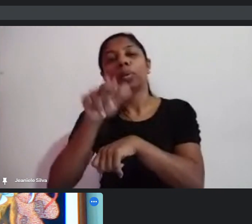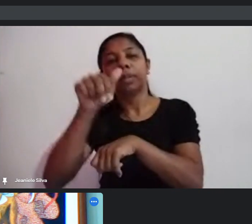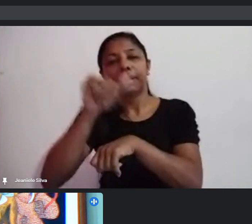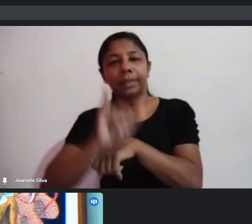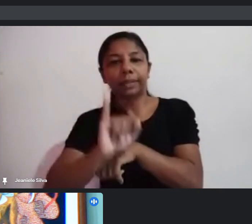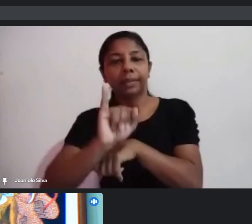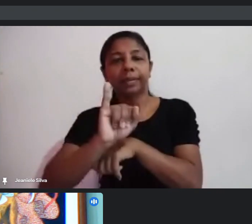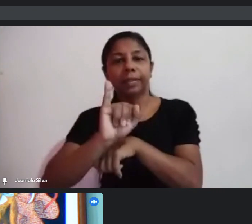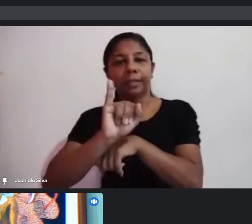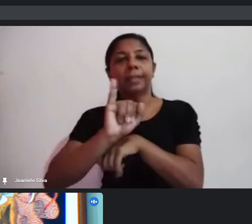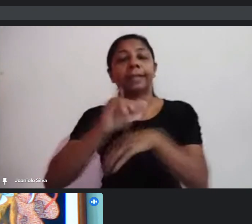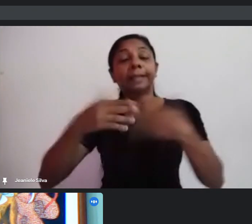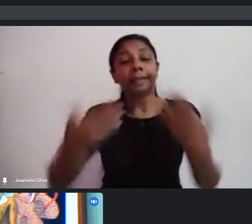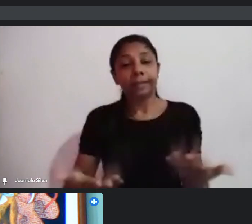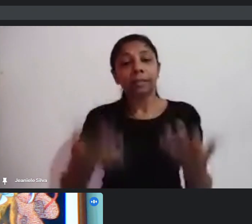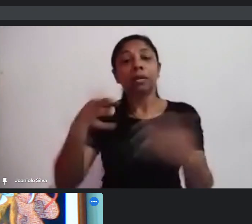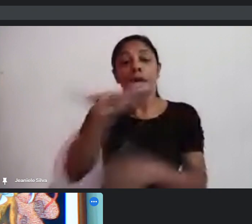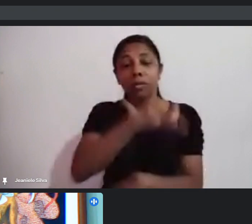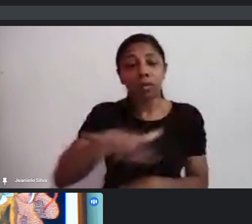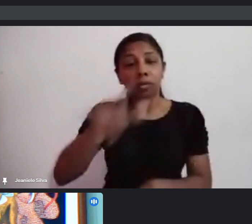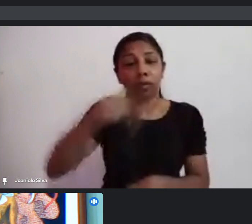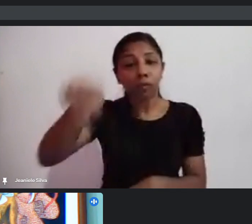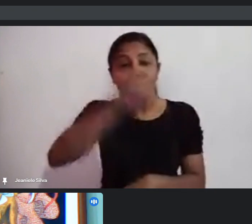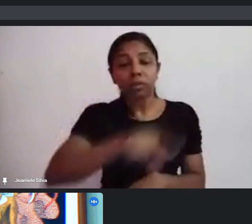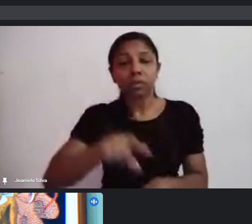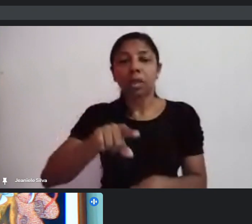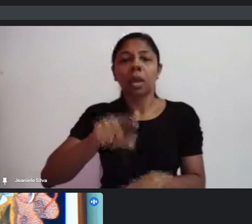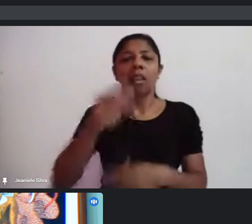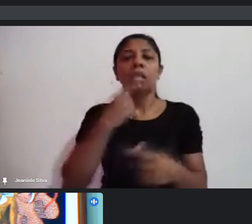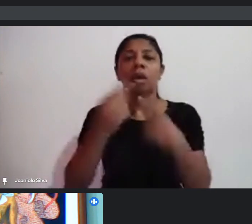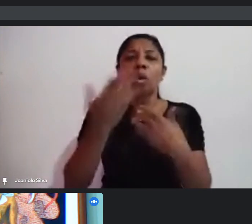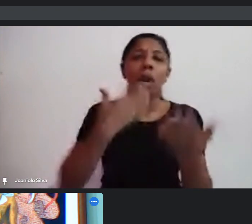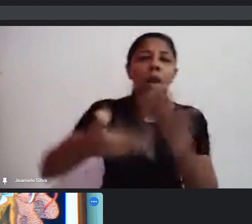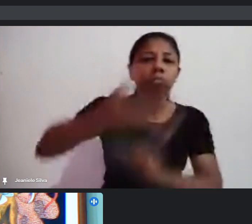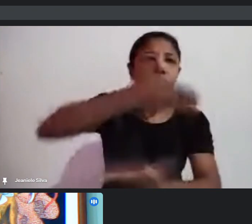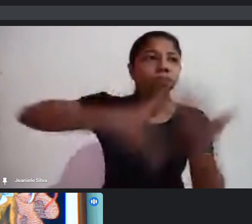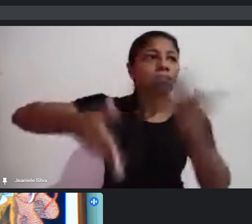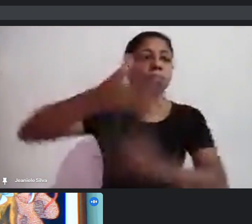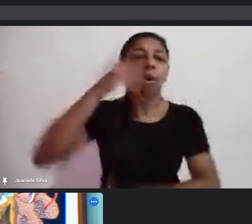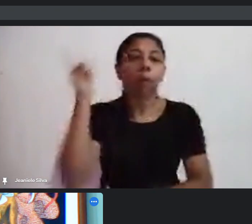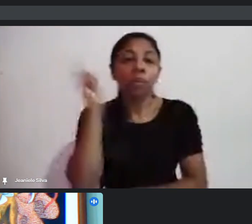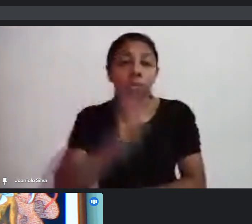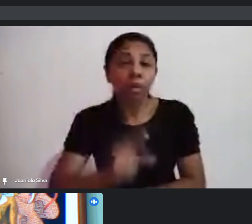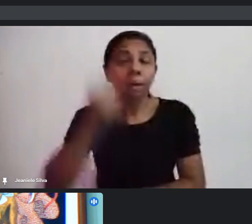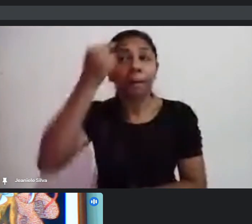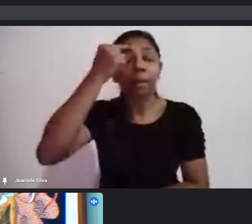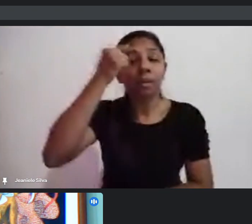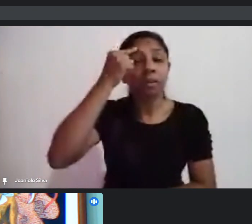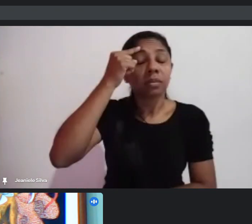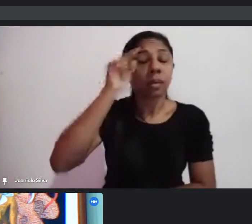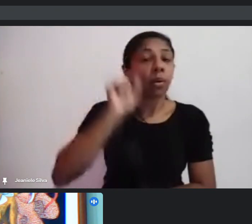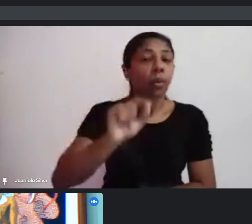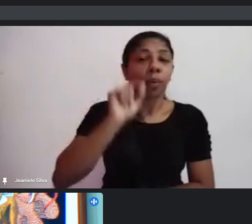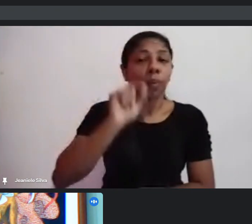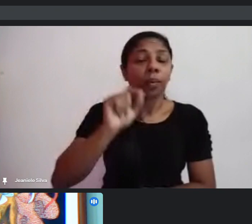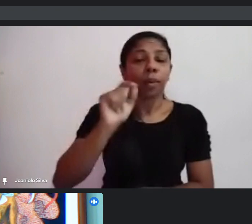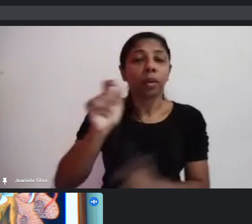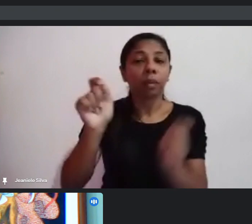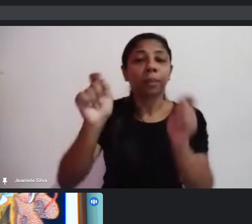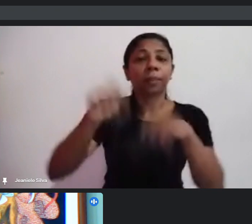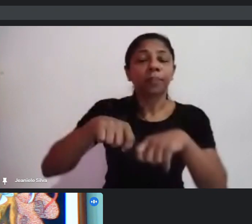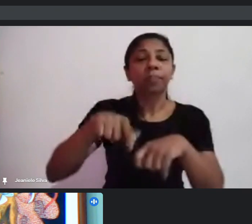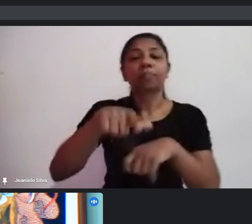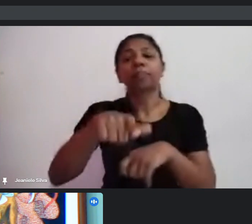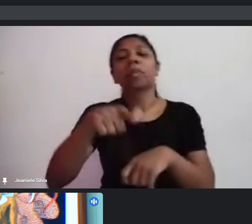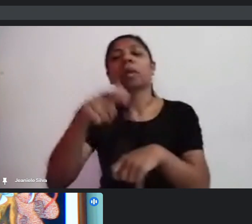é um setor que vocês conseguem dialogar pensar também na possibilidade de dialogar com os profissionais da